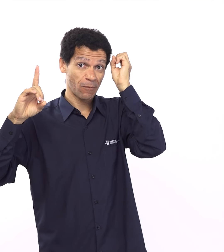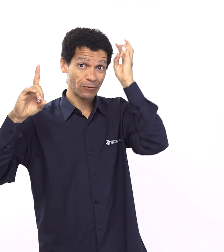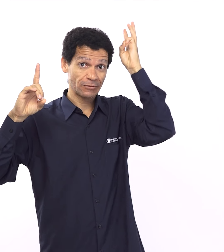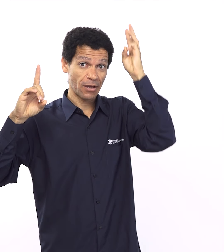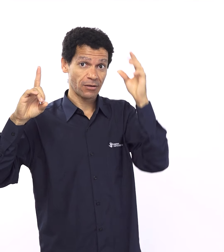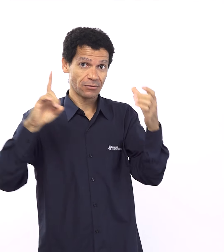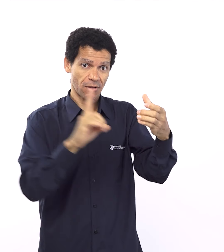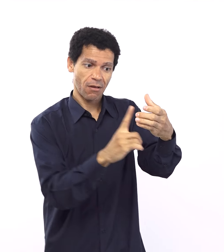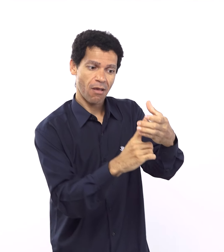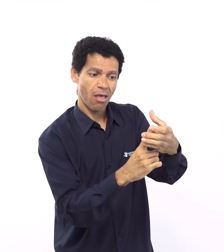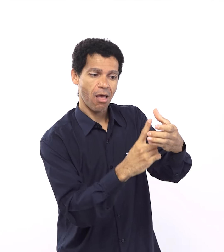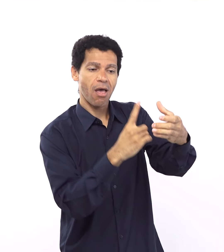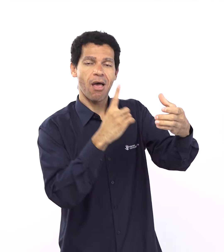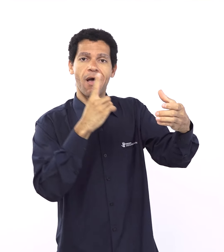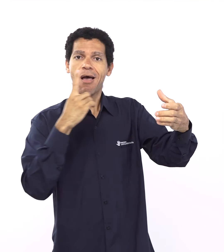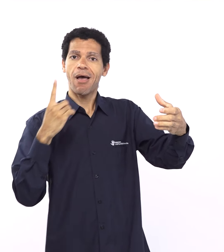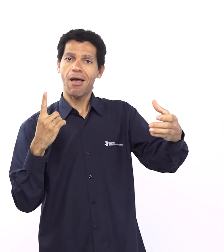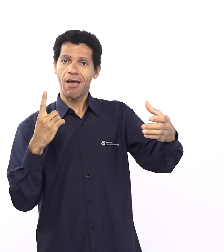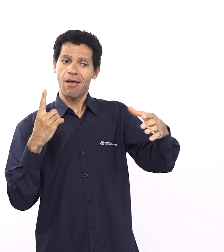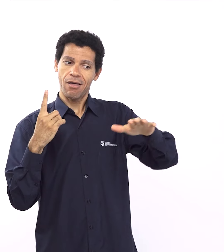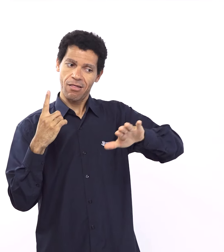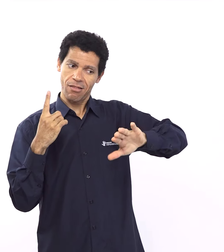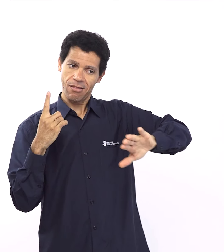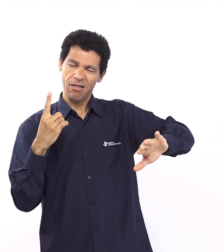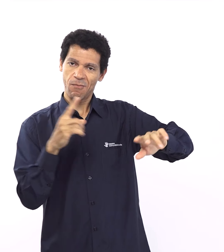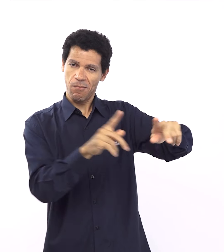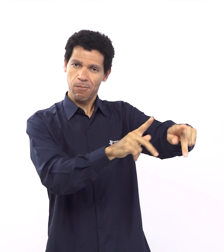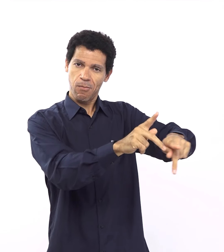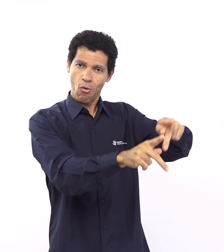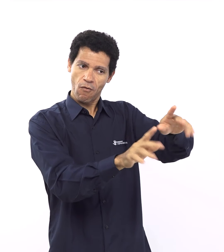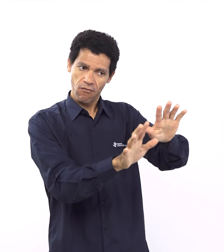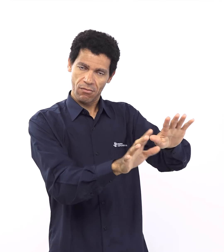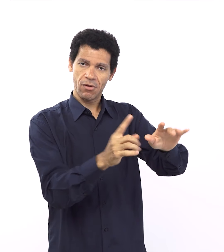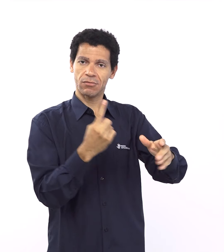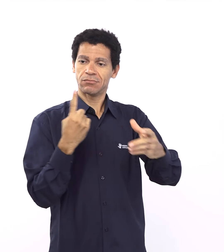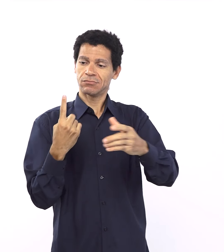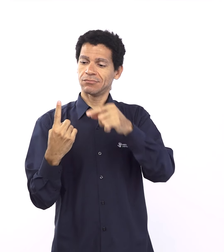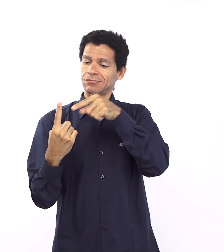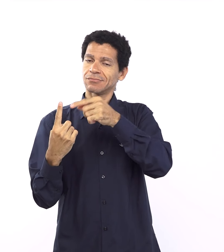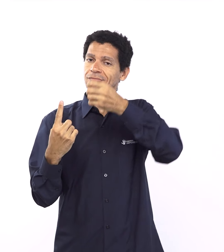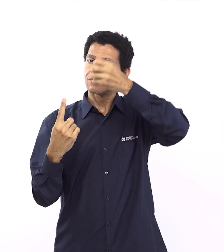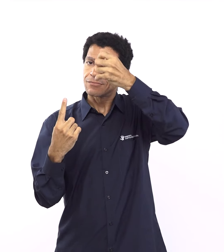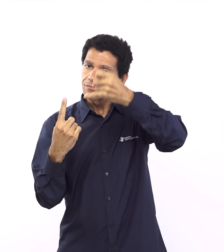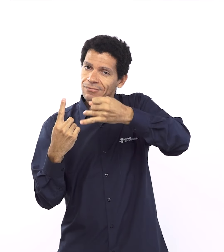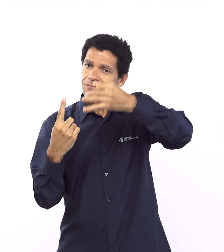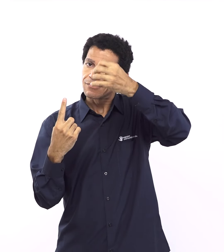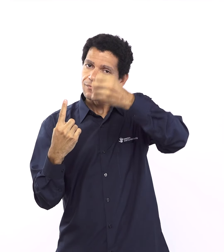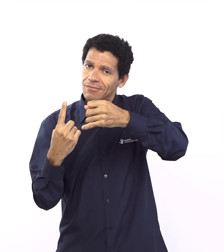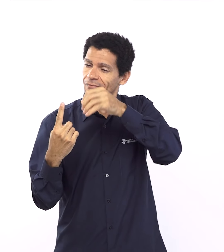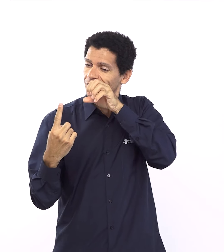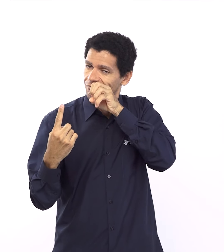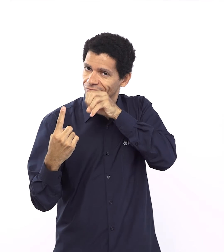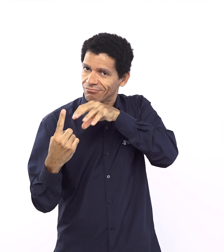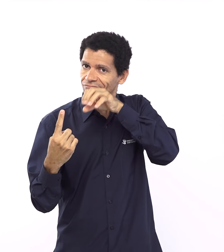em misericórdia e como propôs como a proposta de tempo de graça para os povos que habitavam